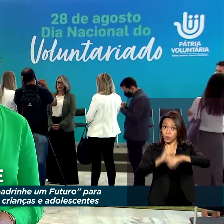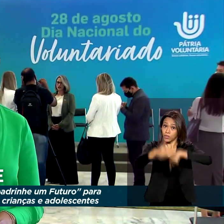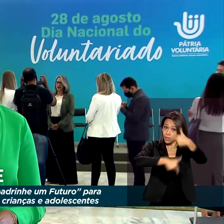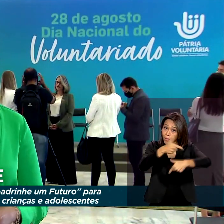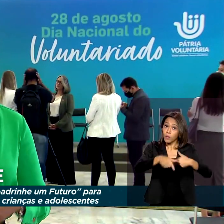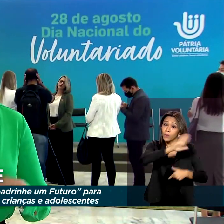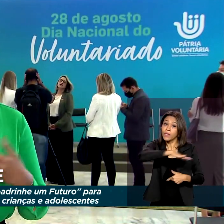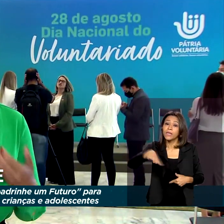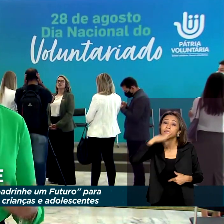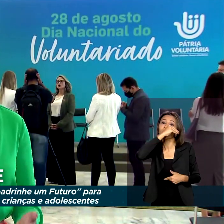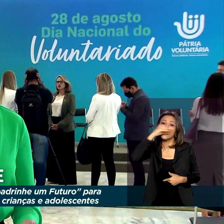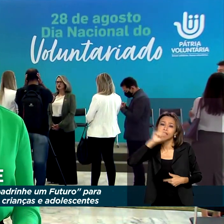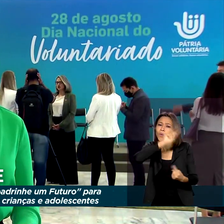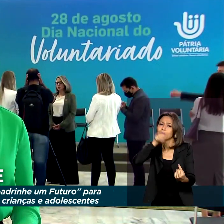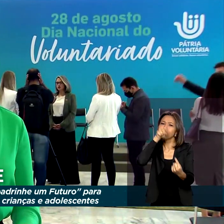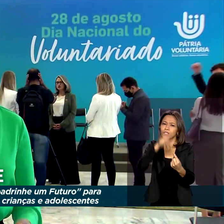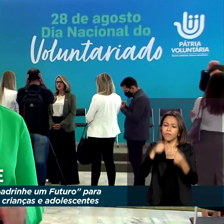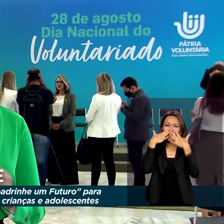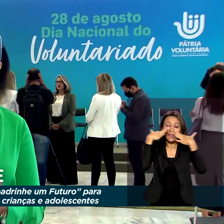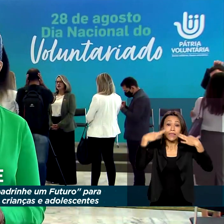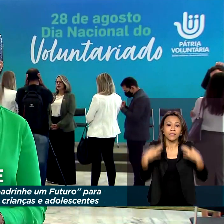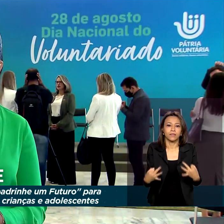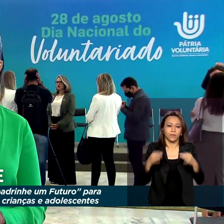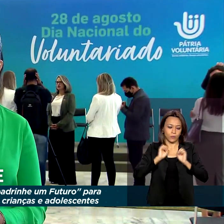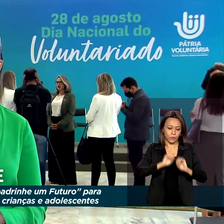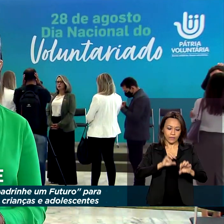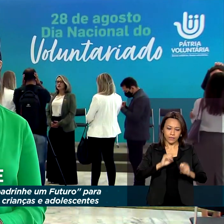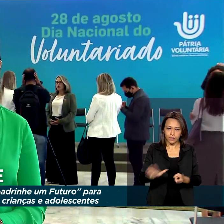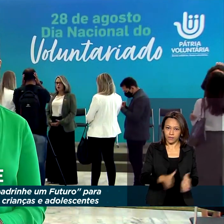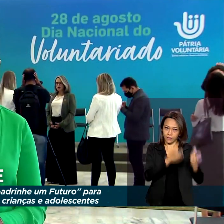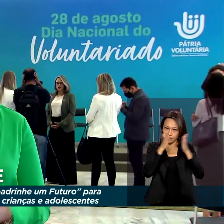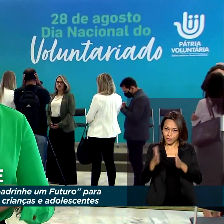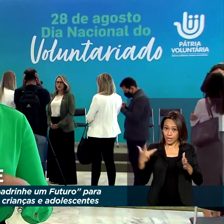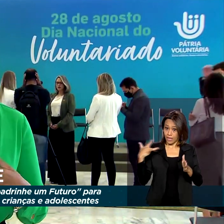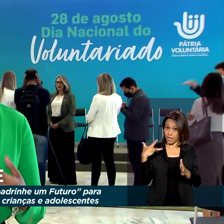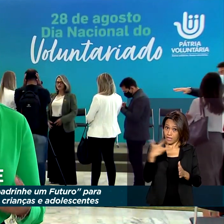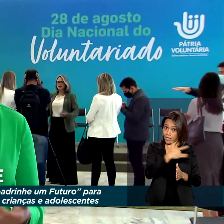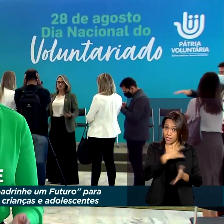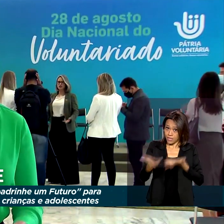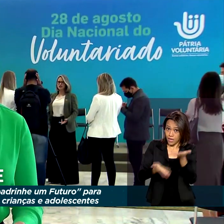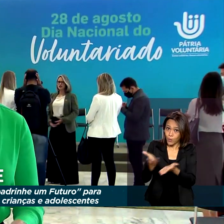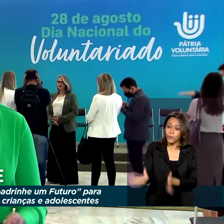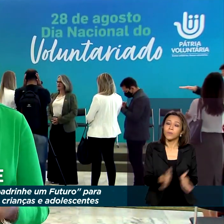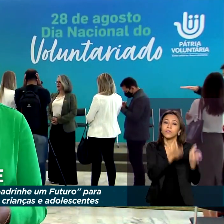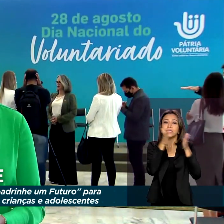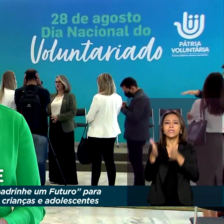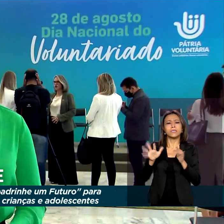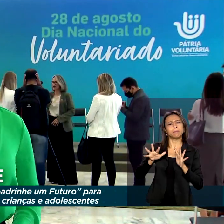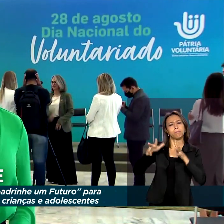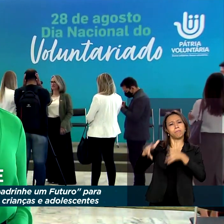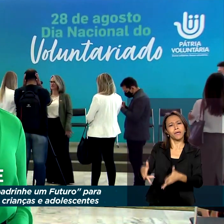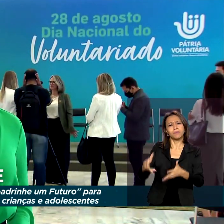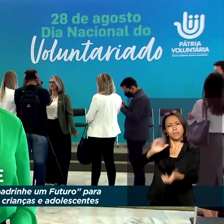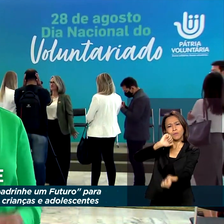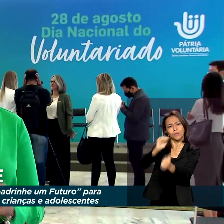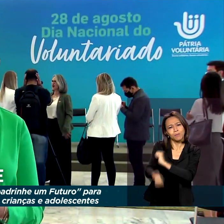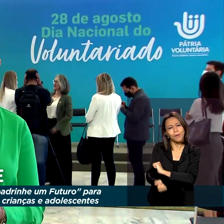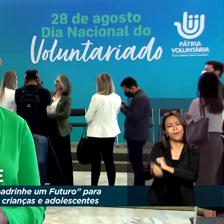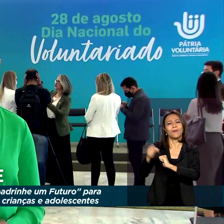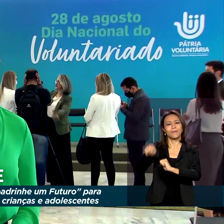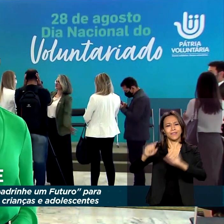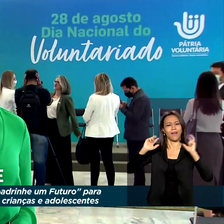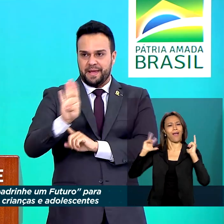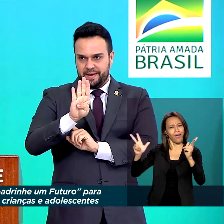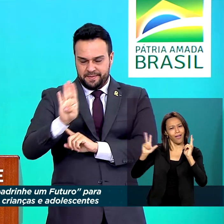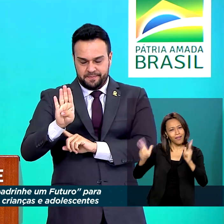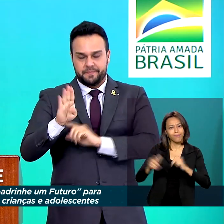intenção é garantir atenção educacional, atendimento de saúde e participação em atividades esportivas e